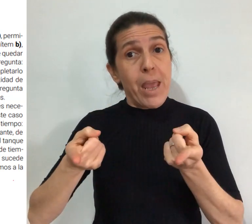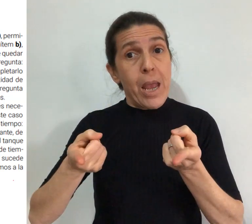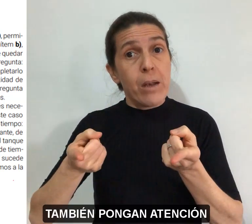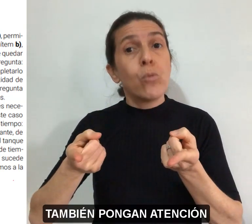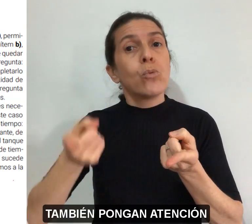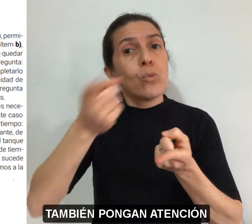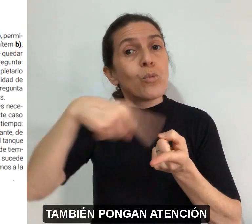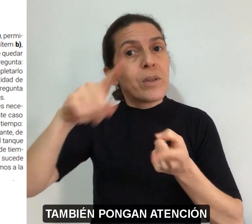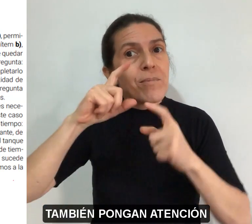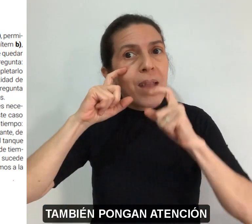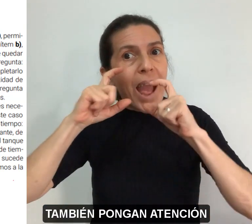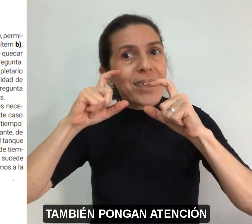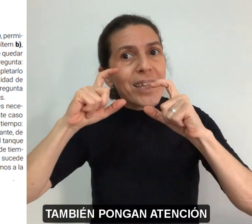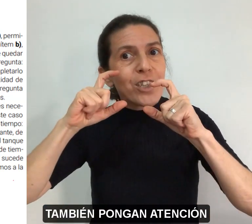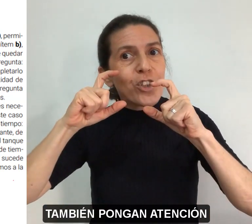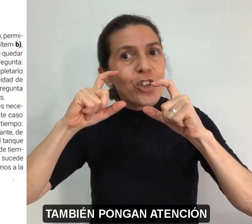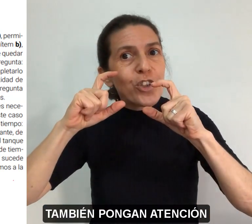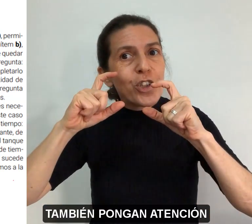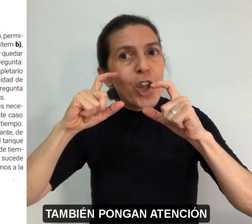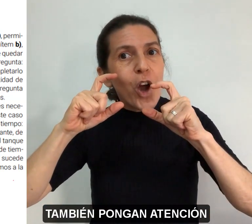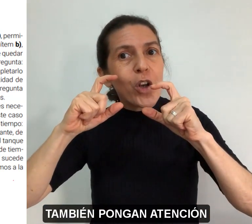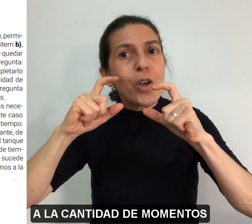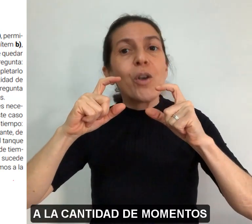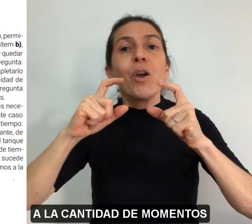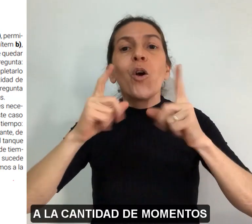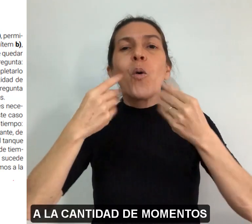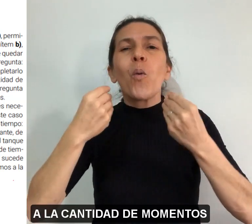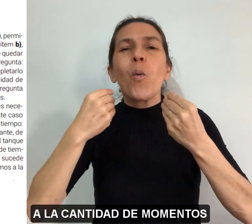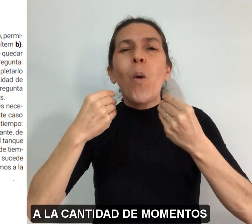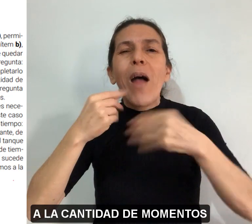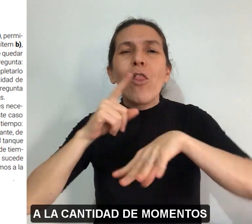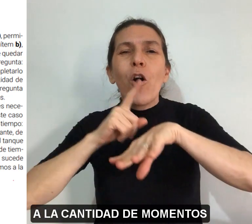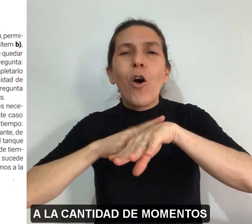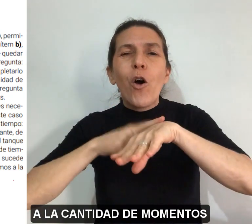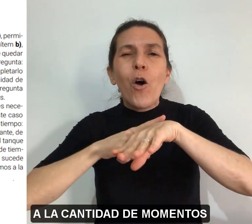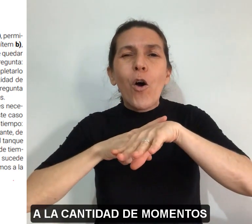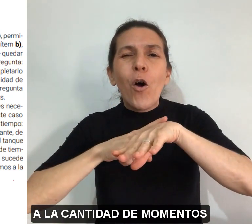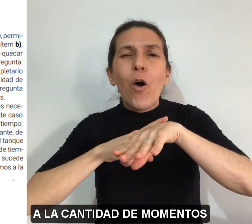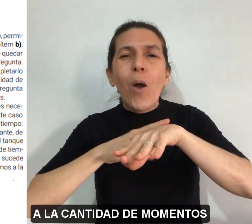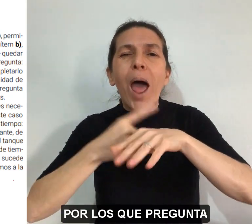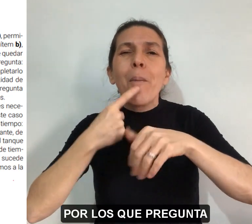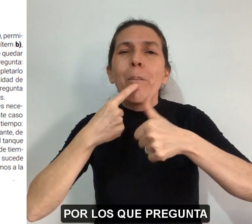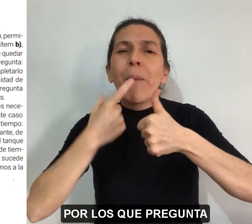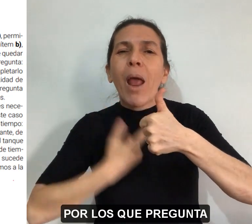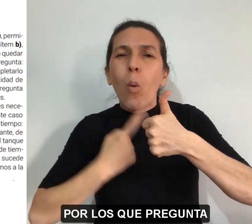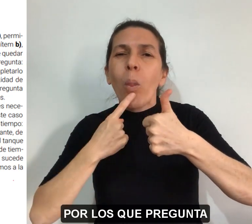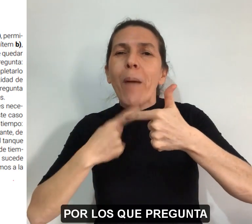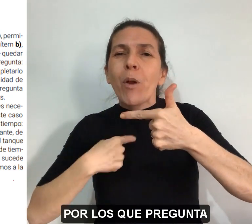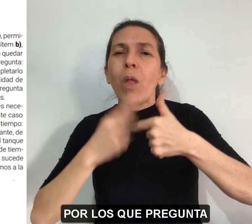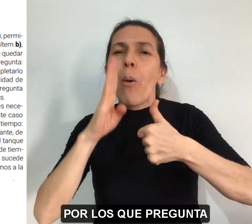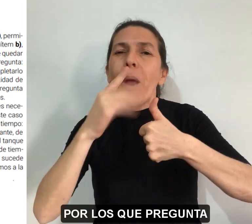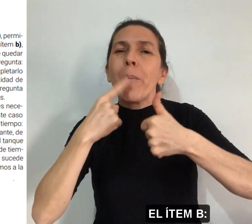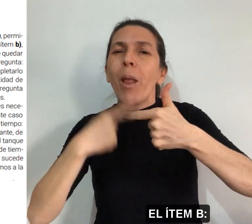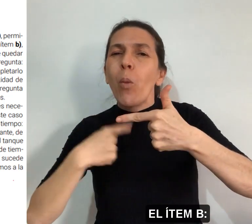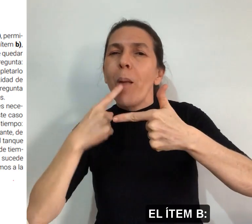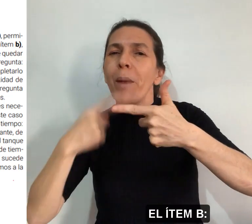También pongan atención a la cantidad de momentos por los que pregunta el ítem